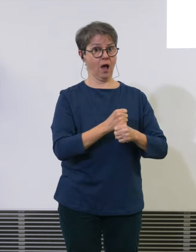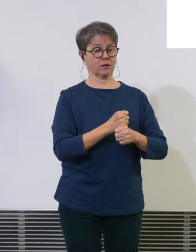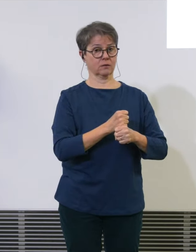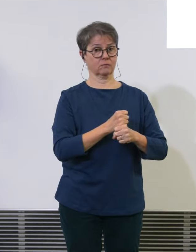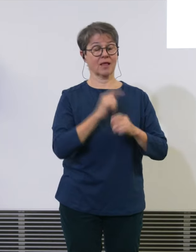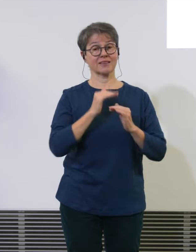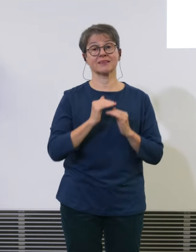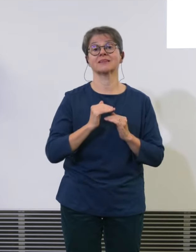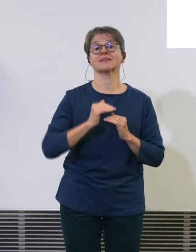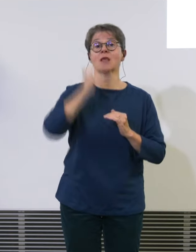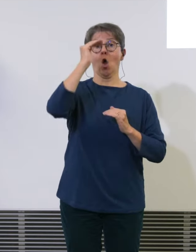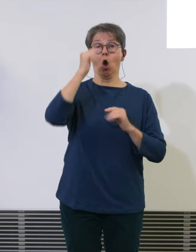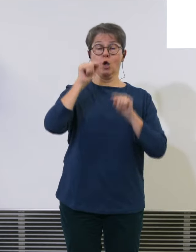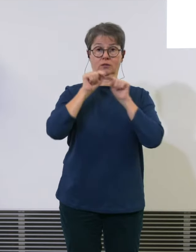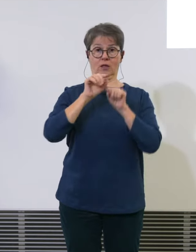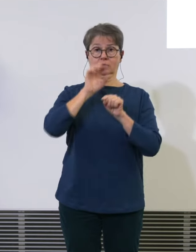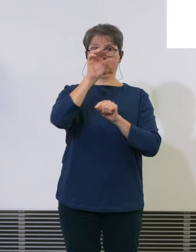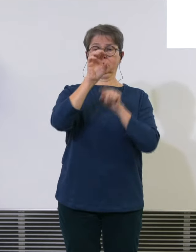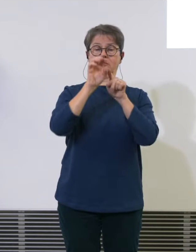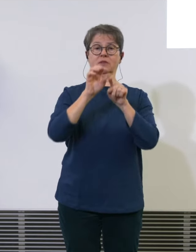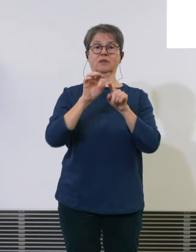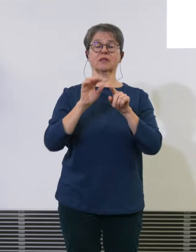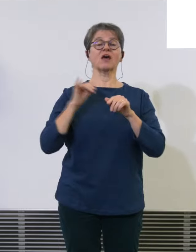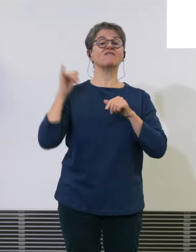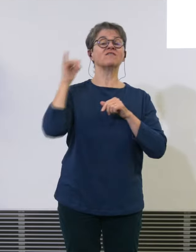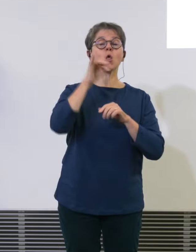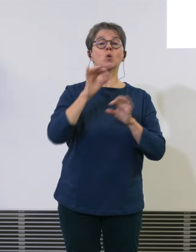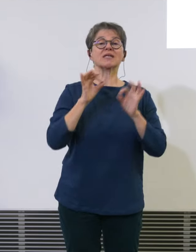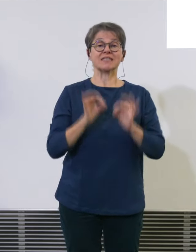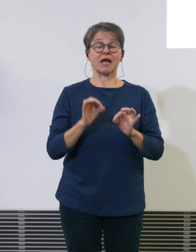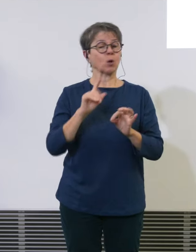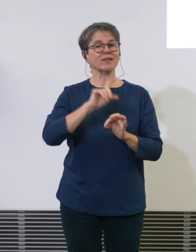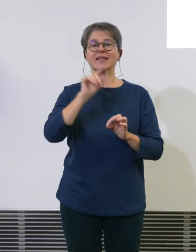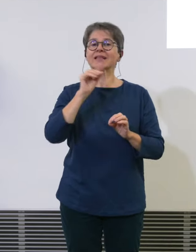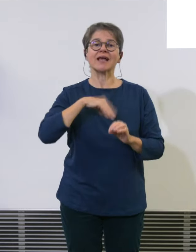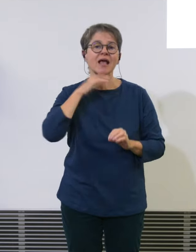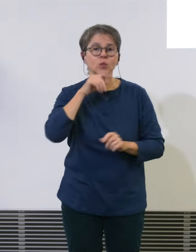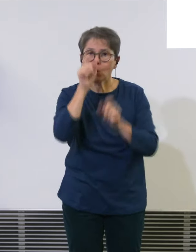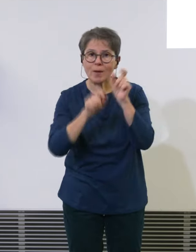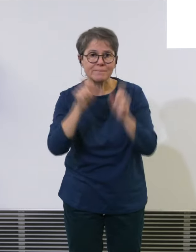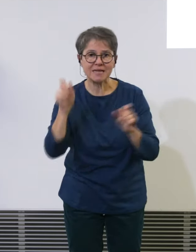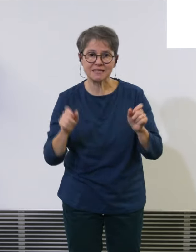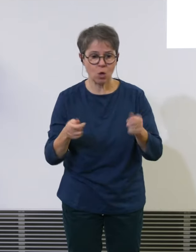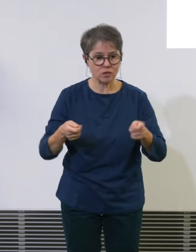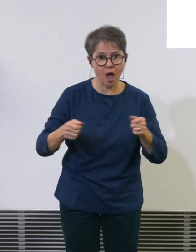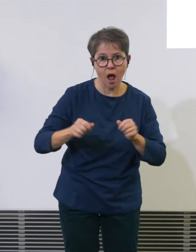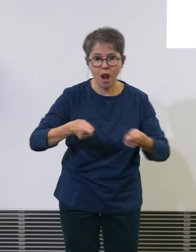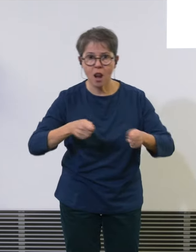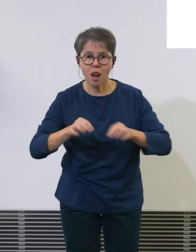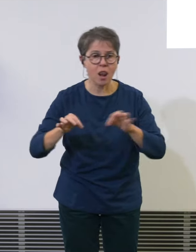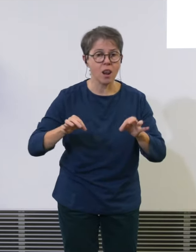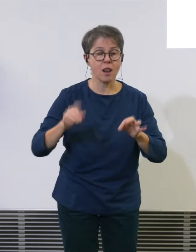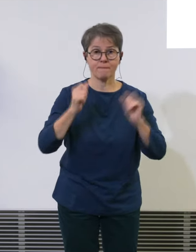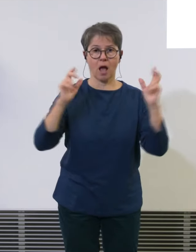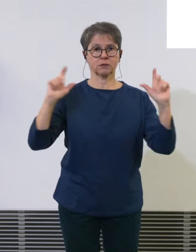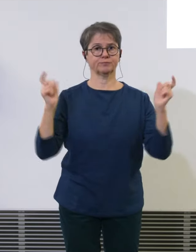wir eine Flugsicherung, die nicht genug Fluglotsen hat. Und das schränkt alles ein. Das führt dazu, dass mehr